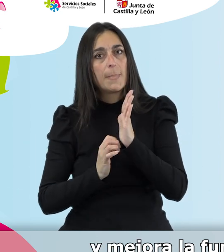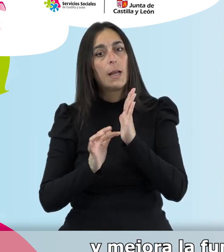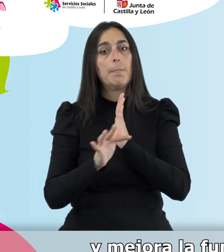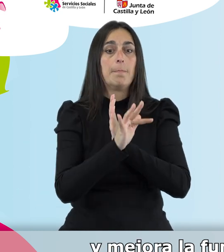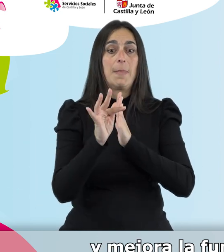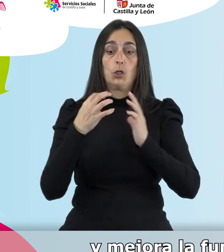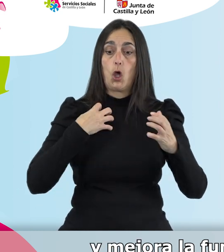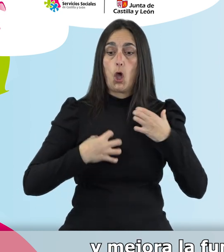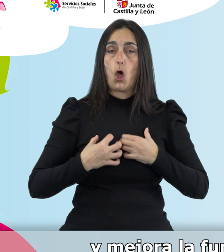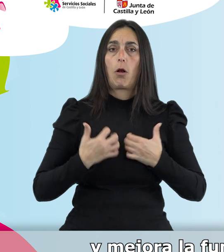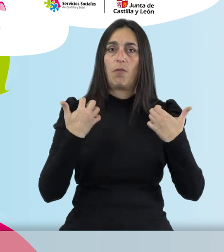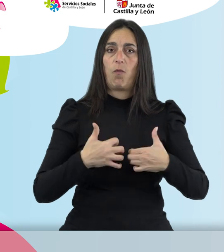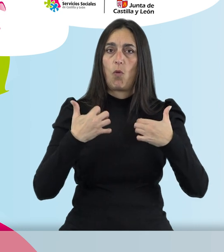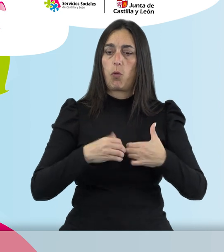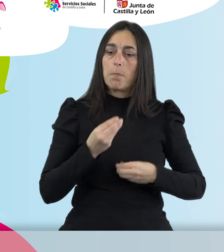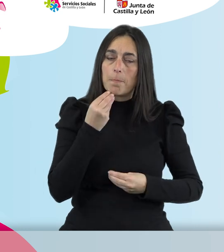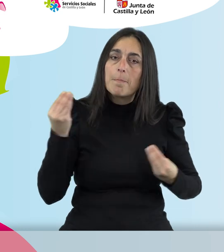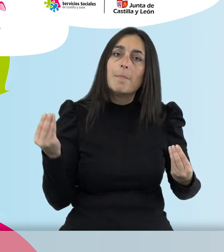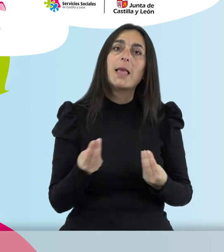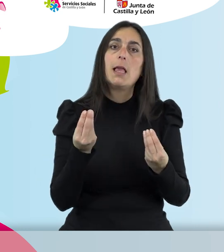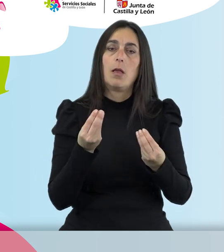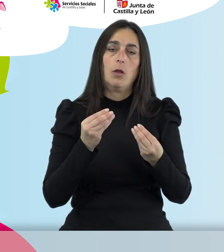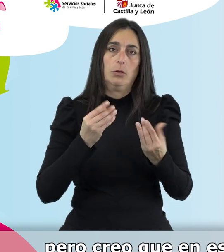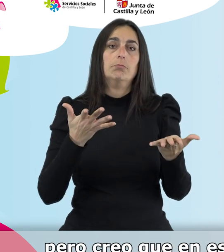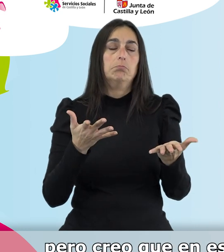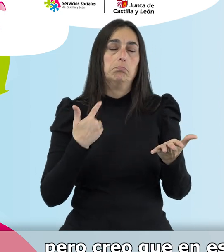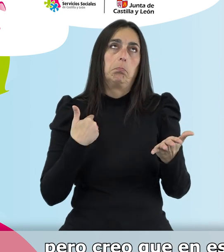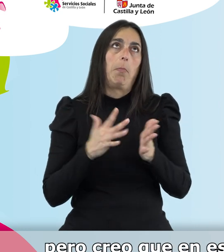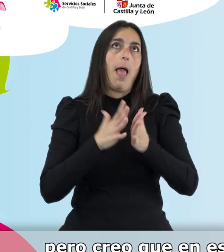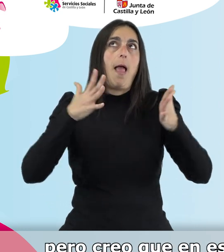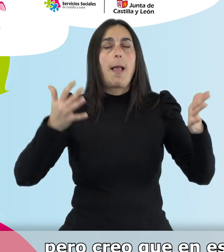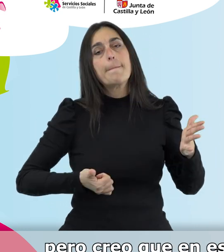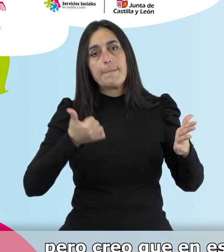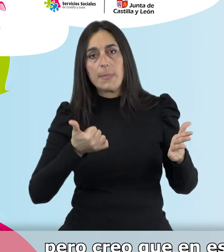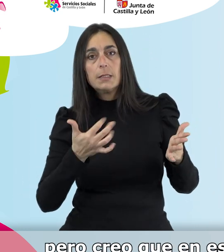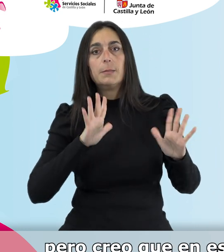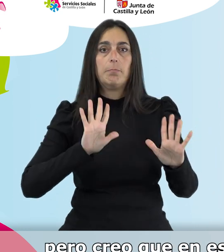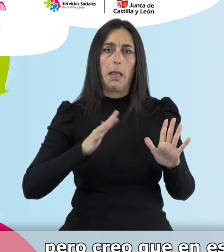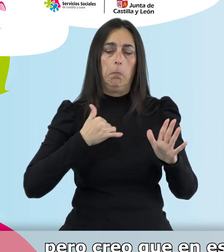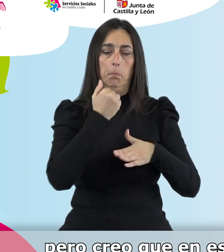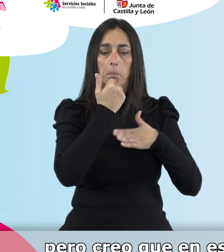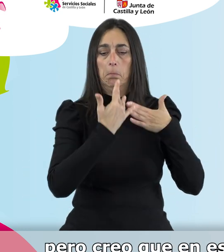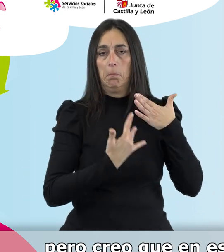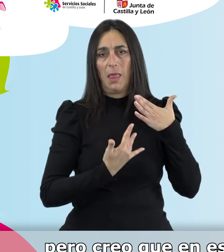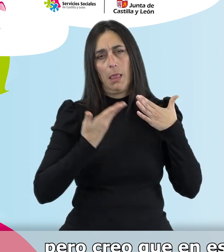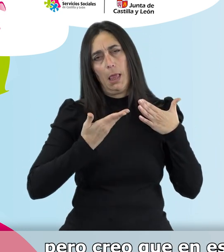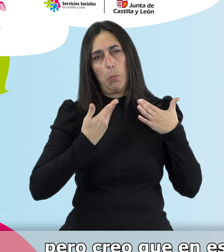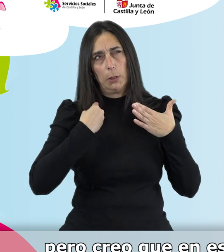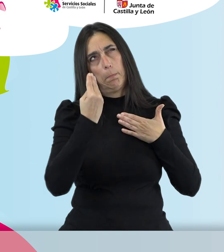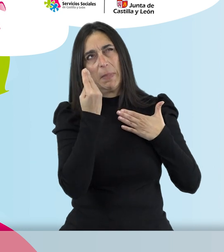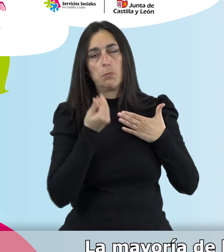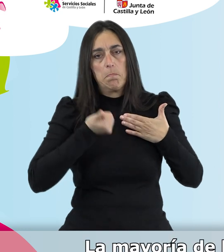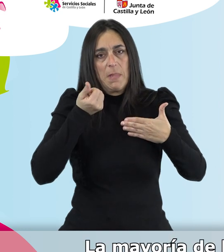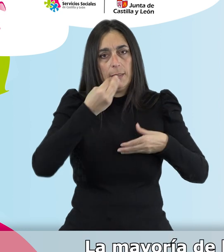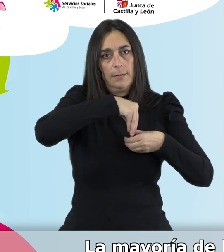funcionalidad de los órganos y sistemas. Bueno, podríamos decir muchos más, pero creo que en esta enumeración están los más importantes.